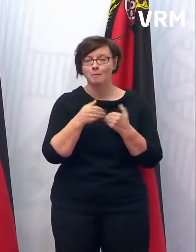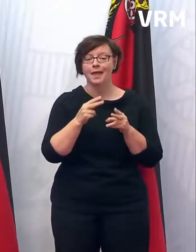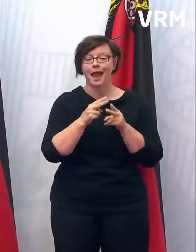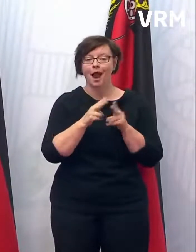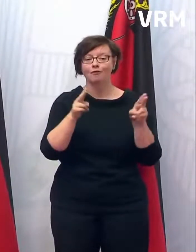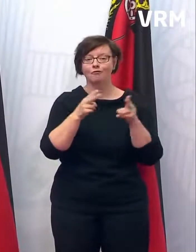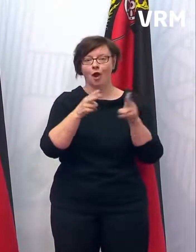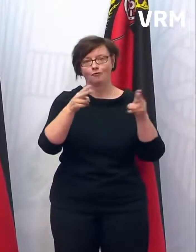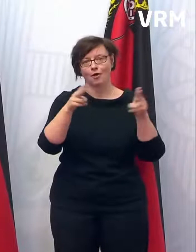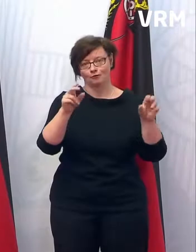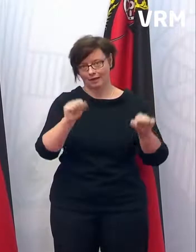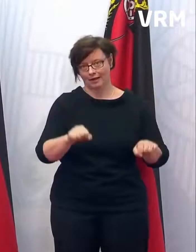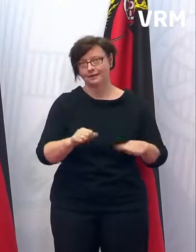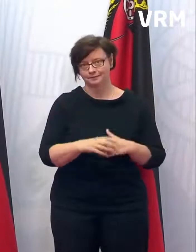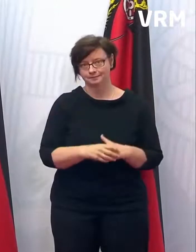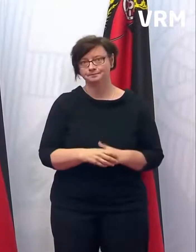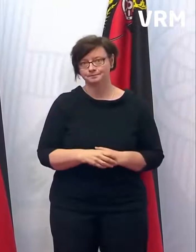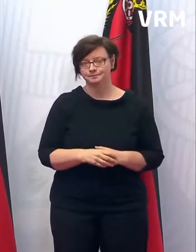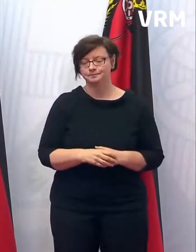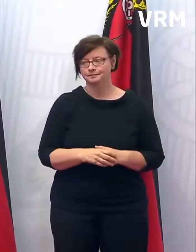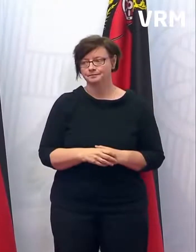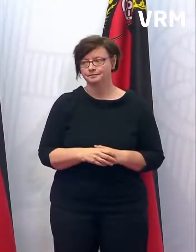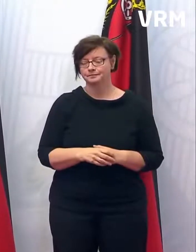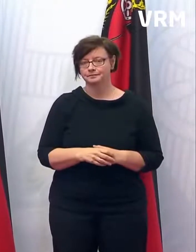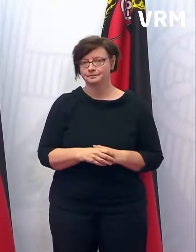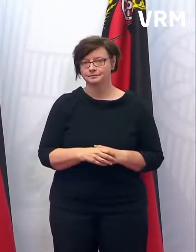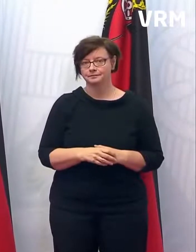weitergehende Regelungen umsetzen zu können.